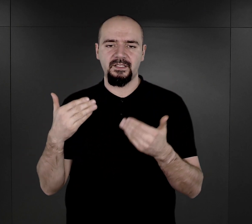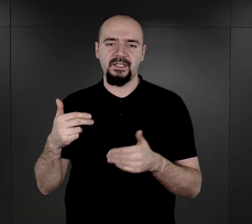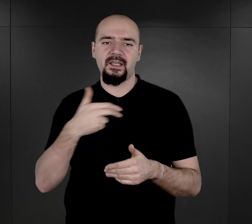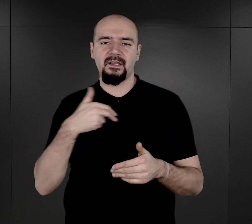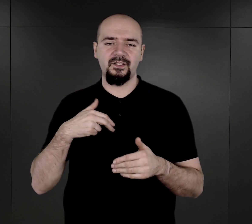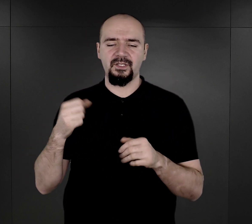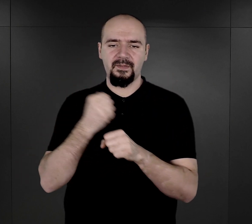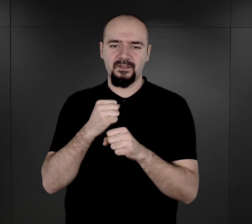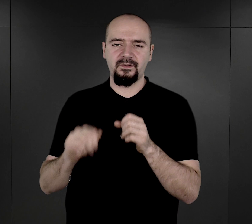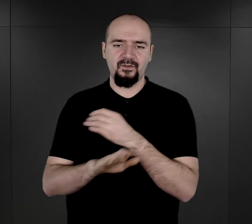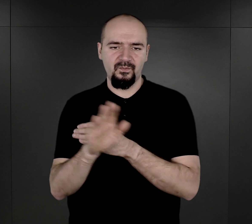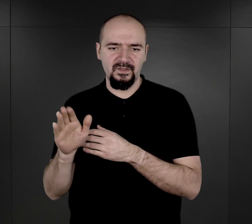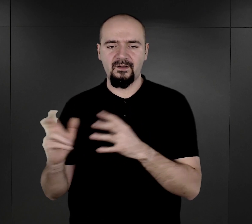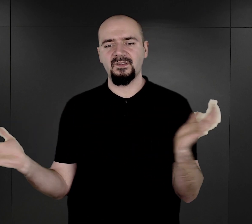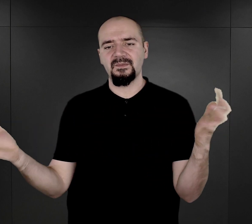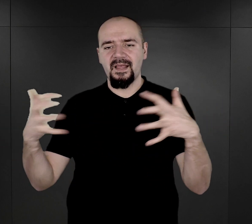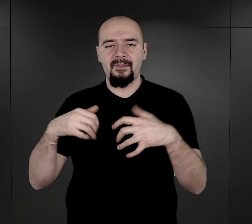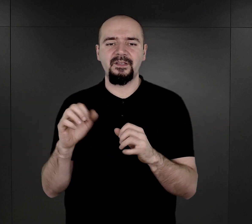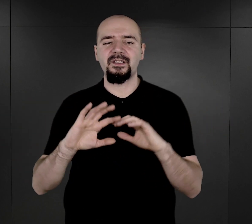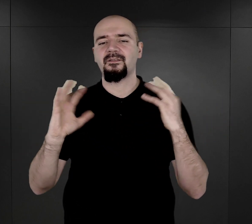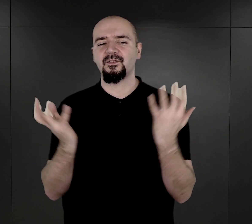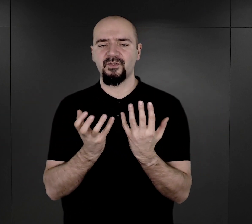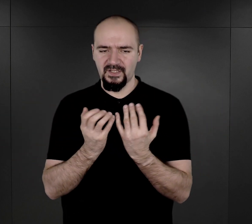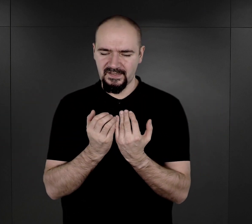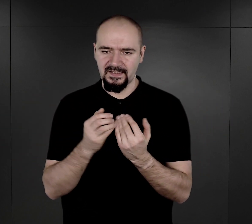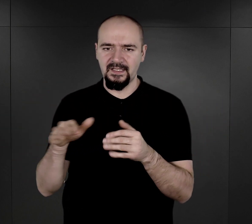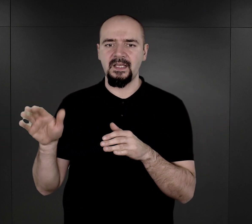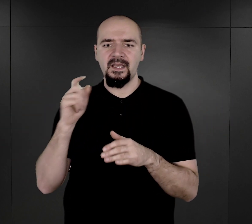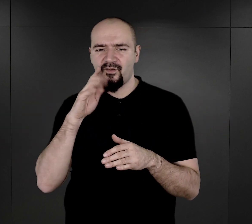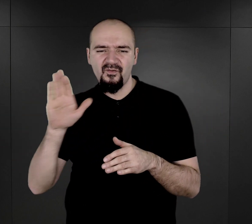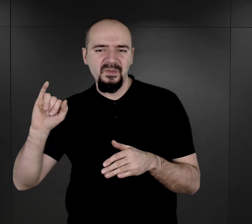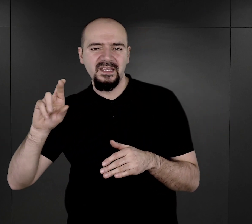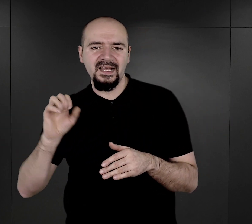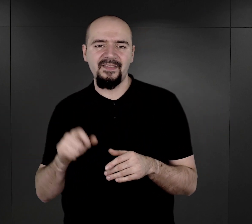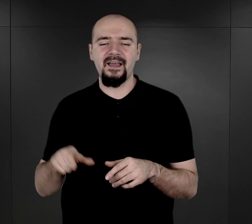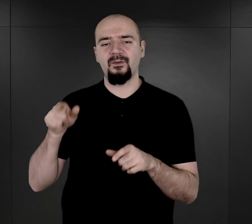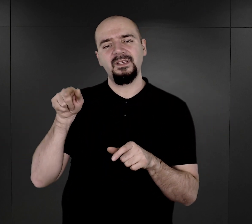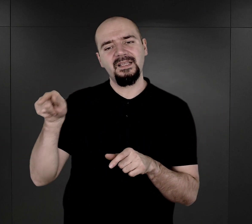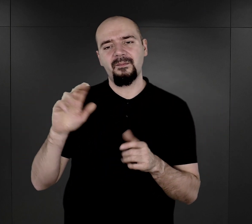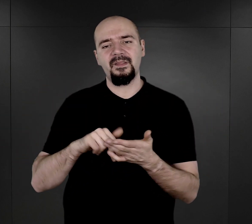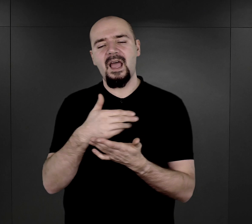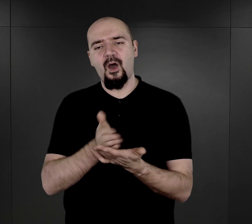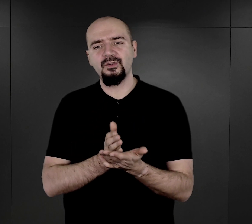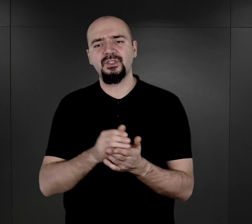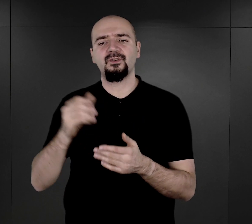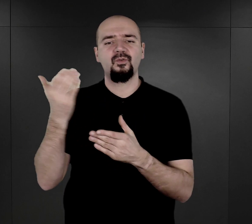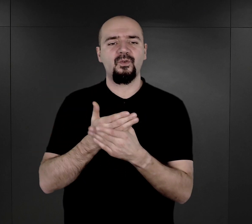na terenie obozu Birkenau. Tam właśnie na odcinku romskim jest miejsce,